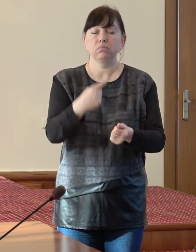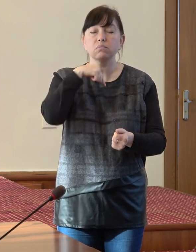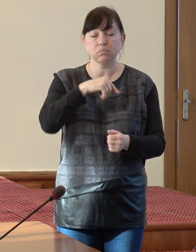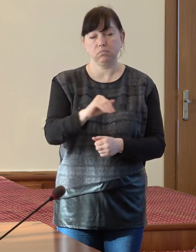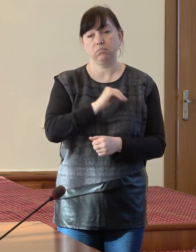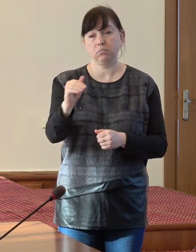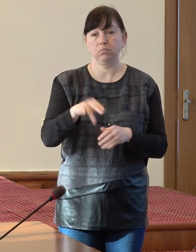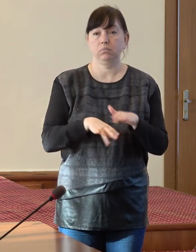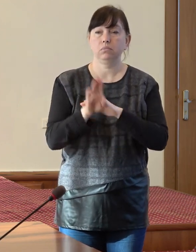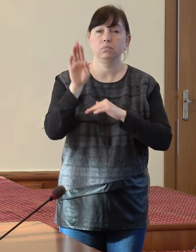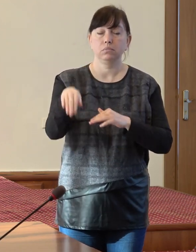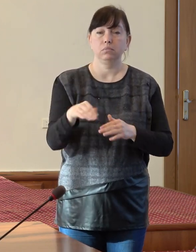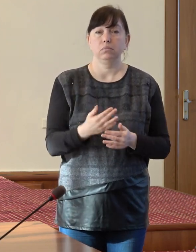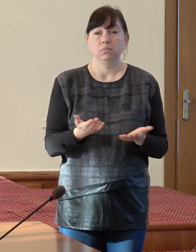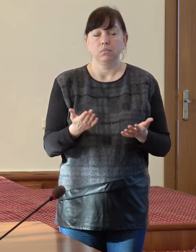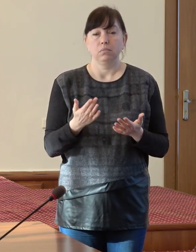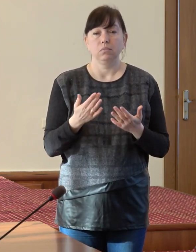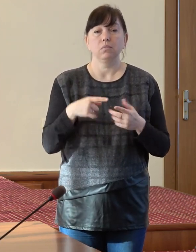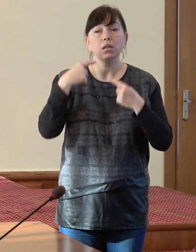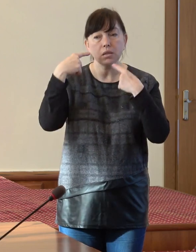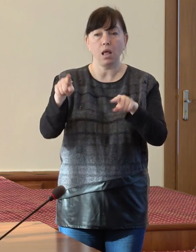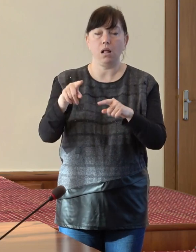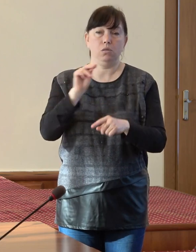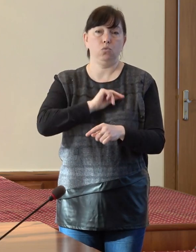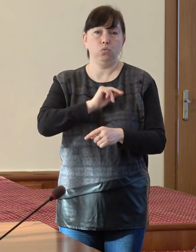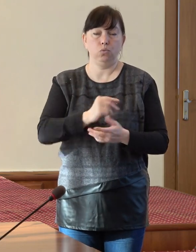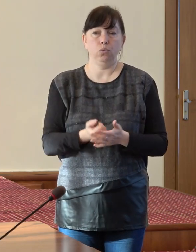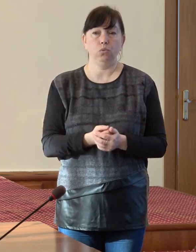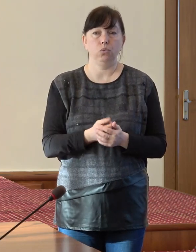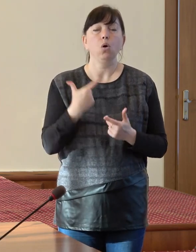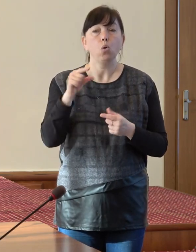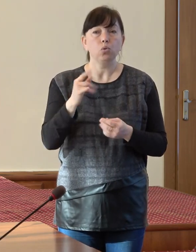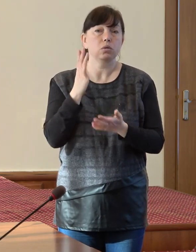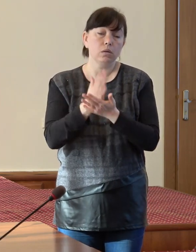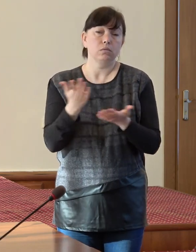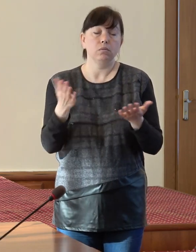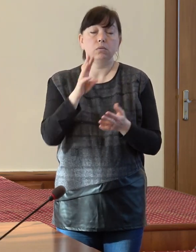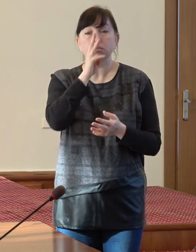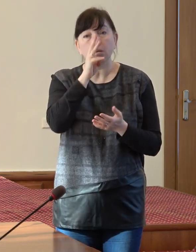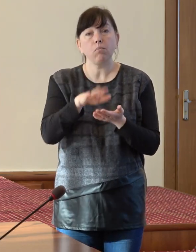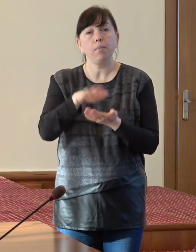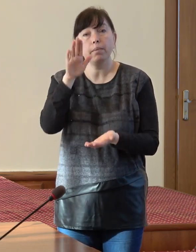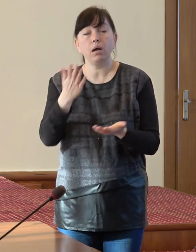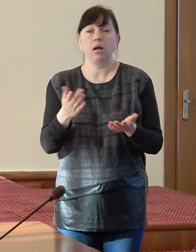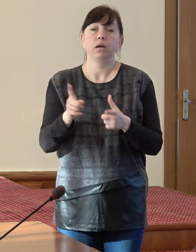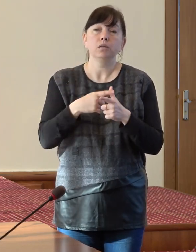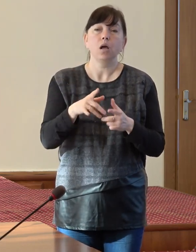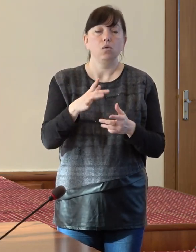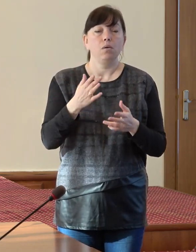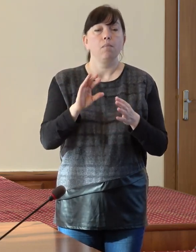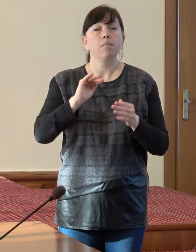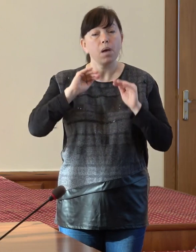deciziei lor de a pleca într-un sistem materien unde este poate mai bine plătit, unde sunt mai puțini